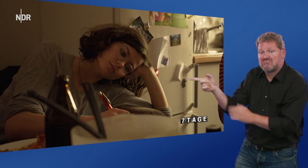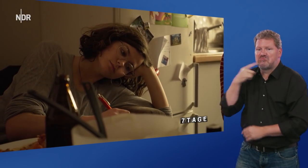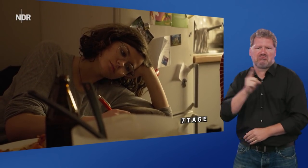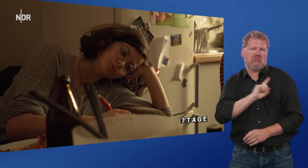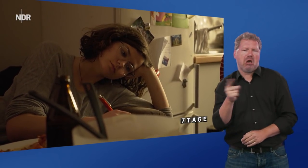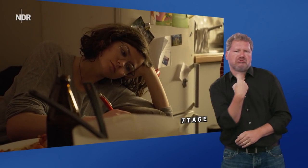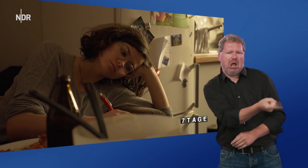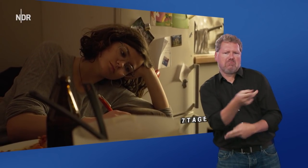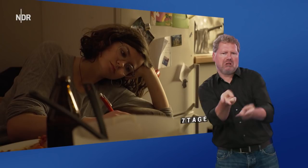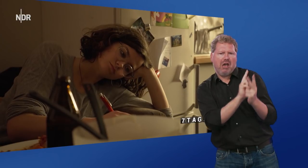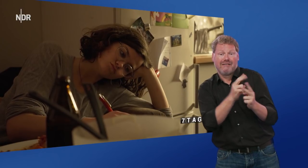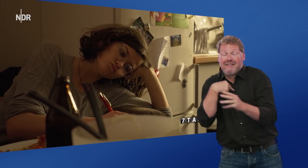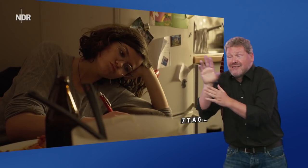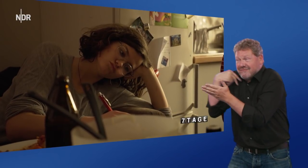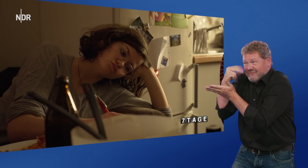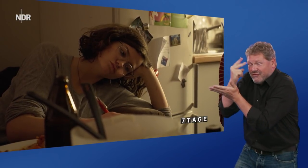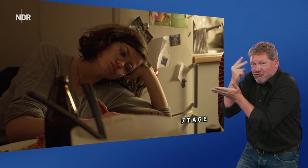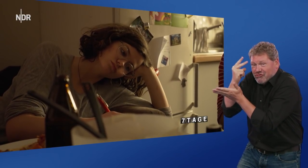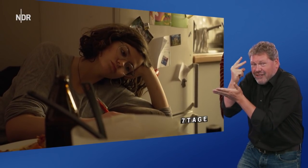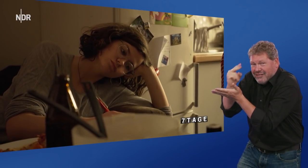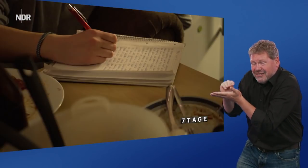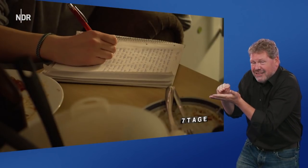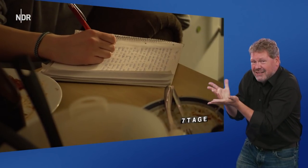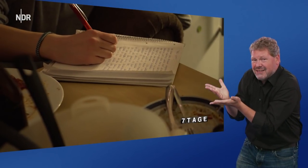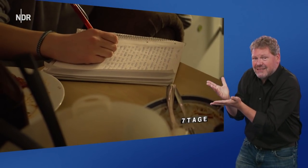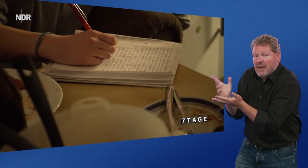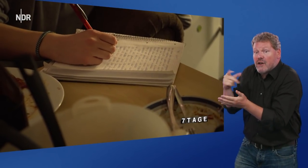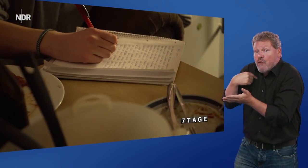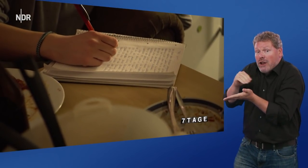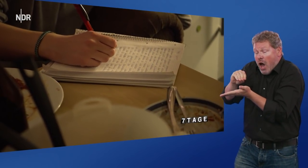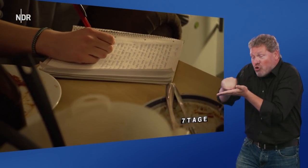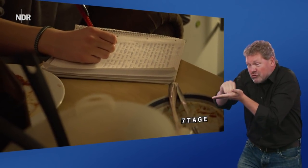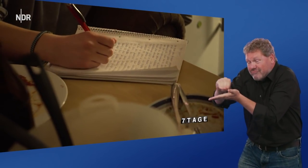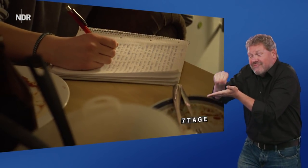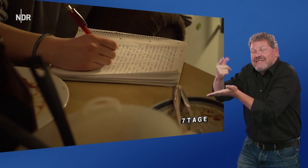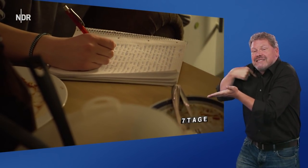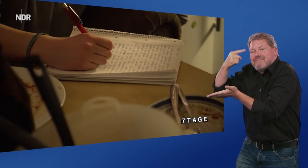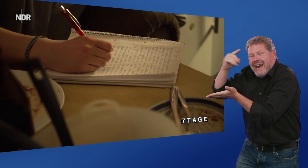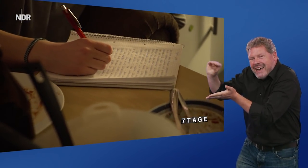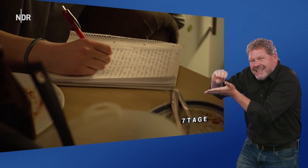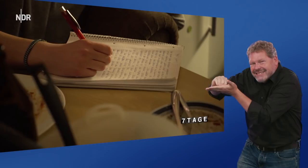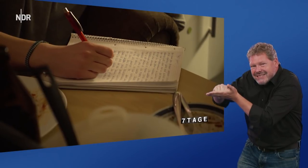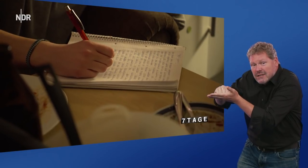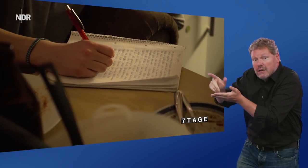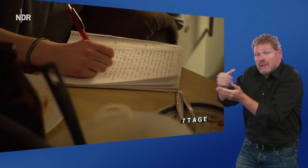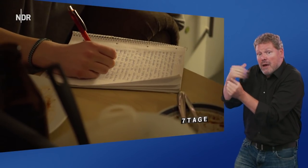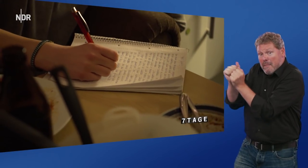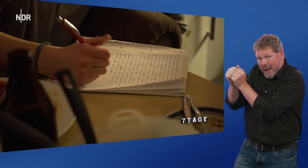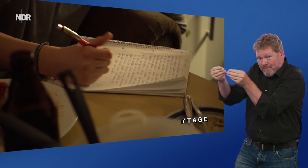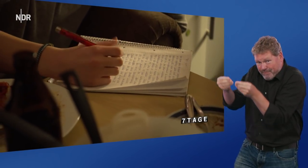nein, selber ausleihen. Ich habe schon verstanden. Ich wollte dann aufschreiben, was ich meinte. Nach ewigem Hin und Her bekam ich ein Papier. Dann